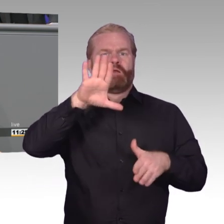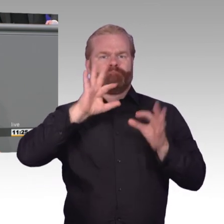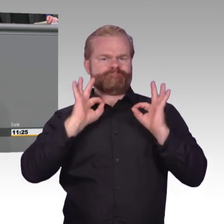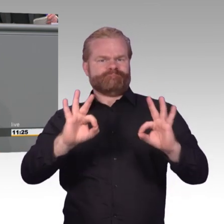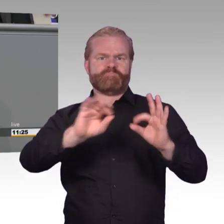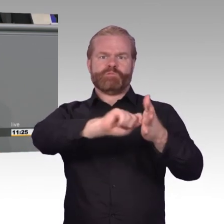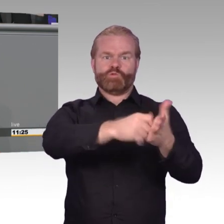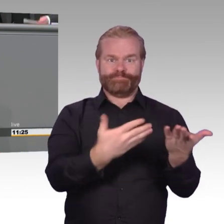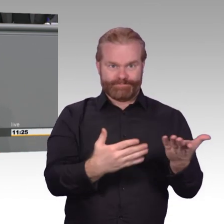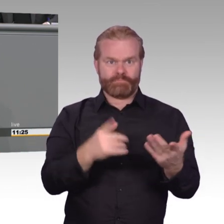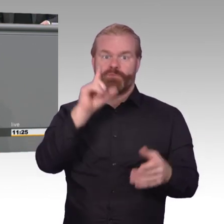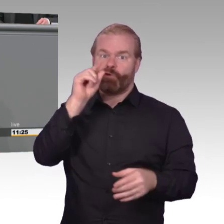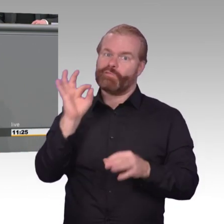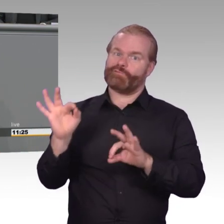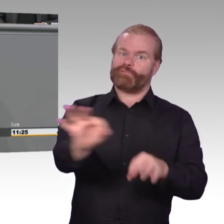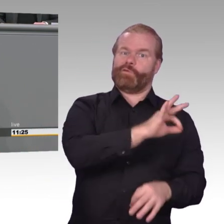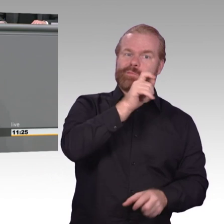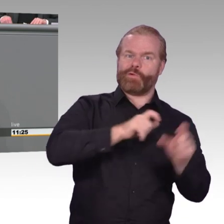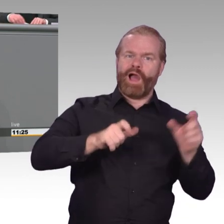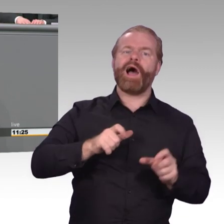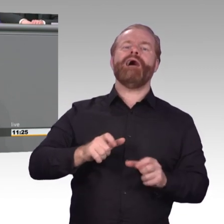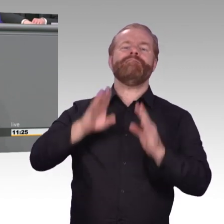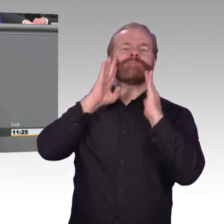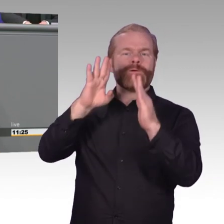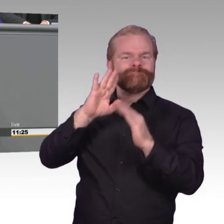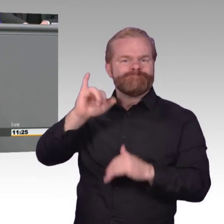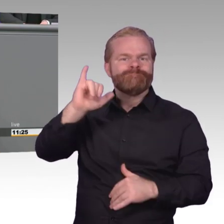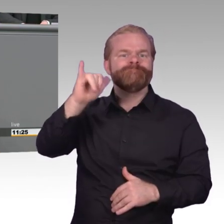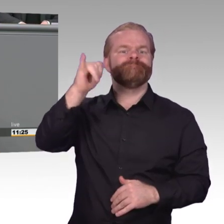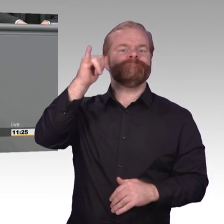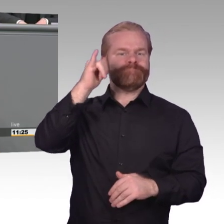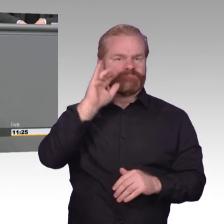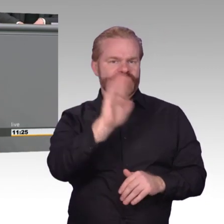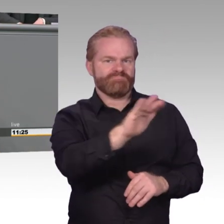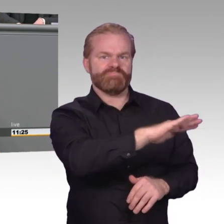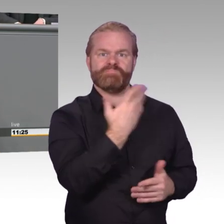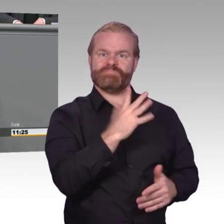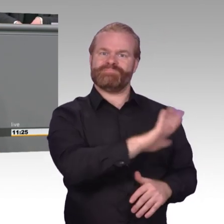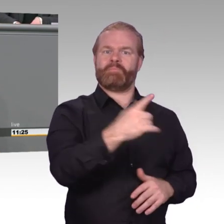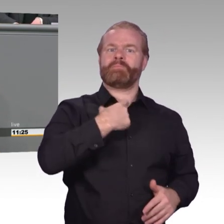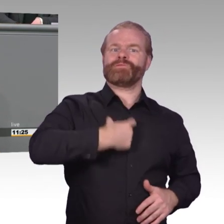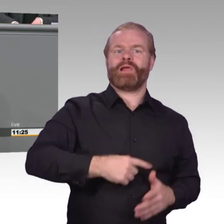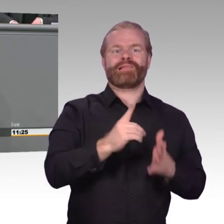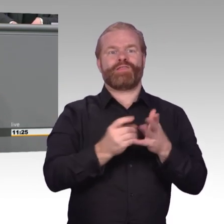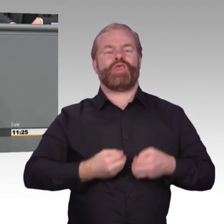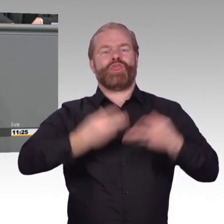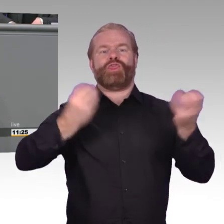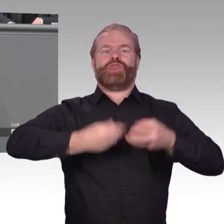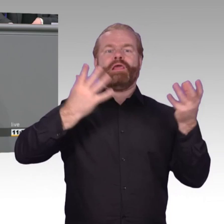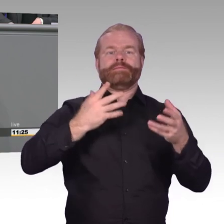ist daher nicht immer angebracht. Auch ich trete für mehr Innovation ein, für eine Änderung der Denkweise. Nicht immer nur das Risiko sehen,